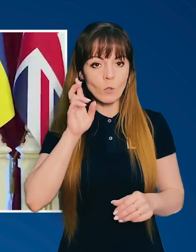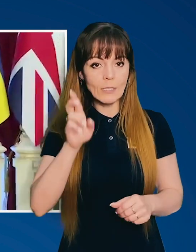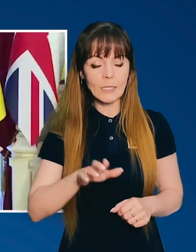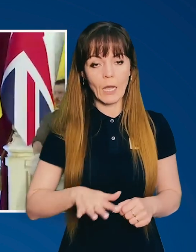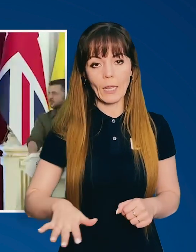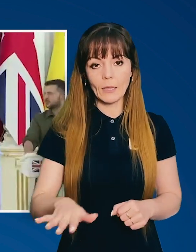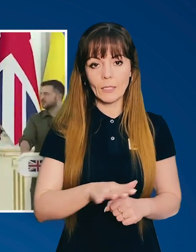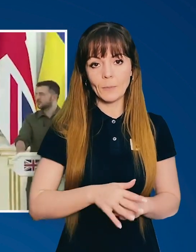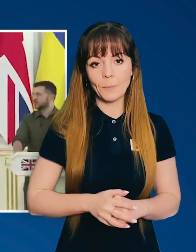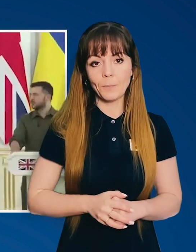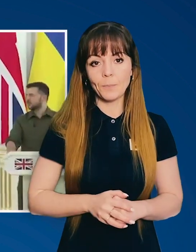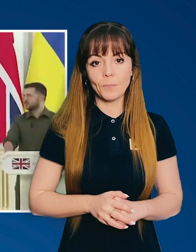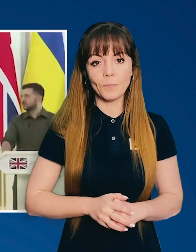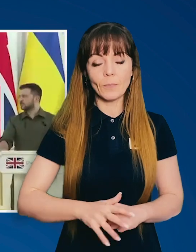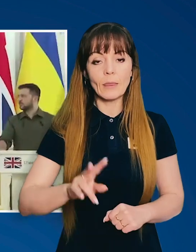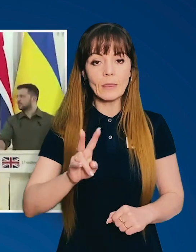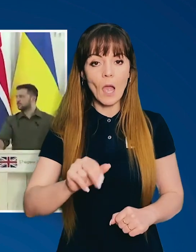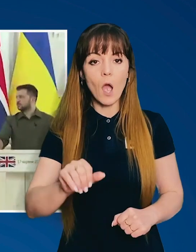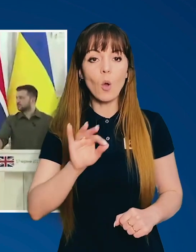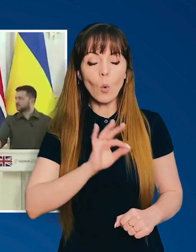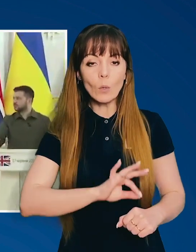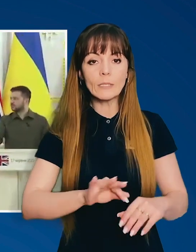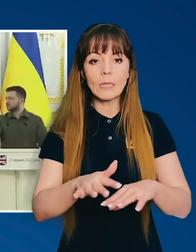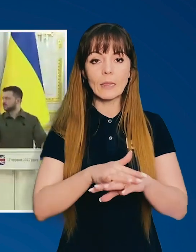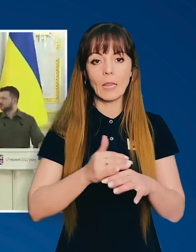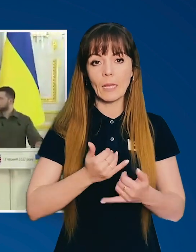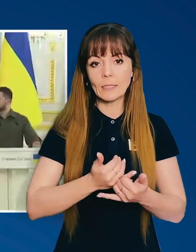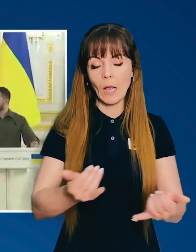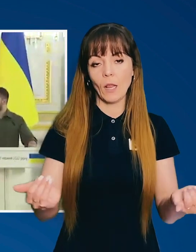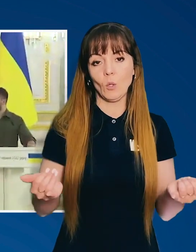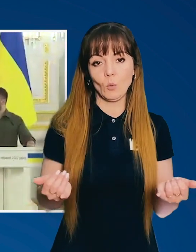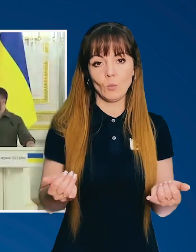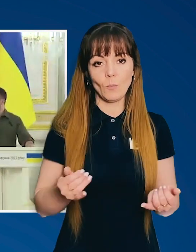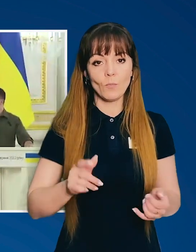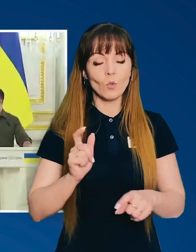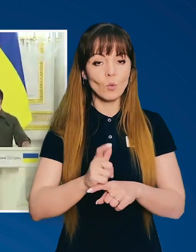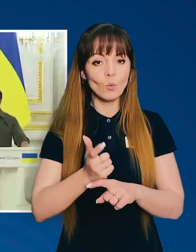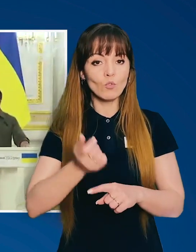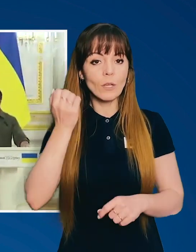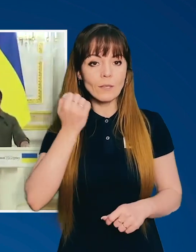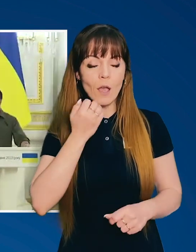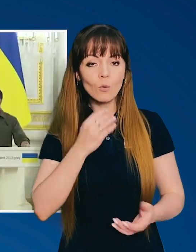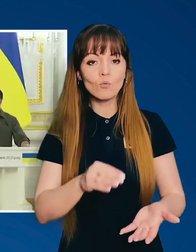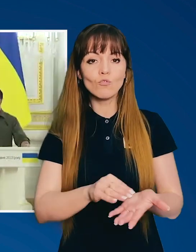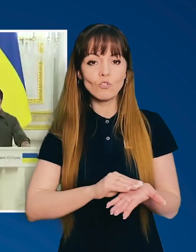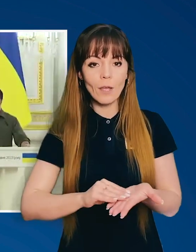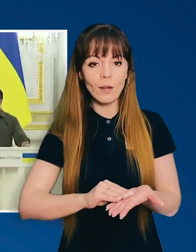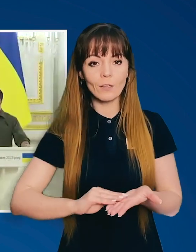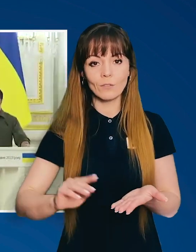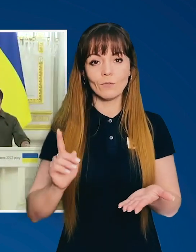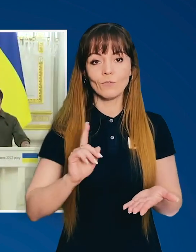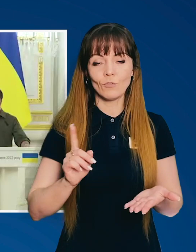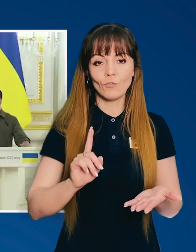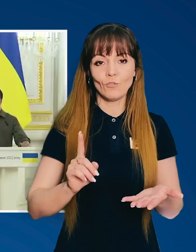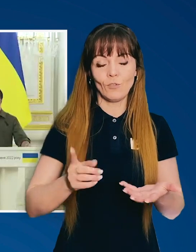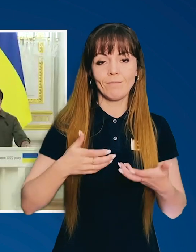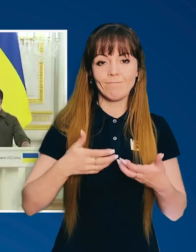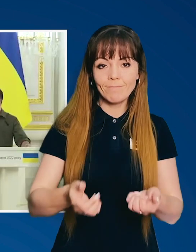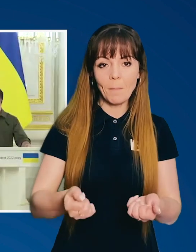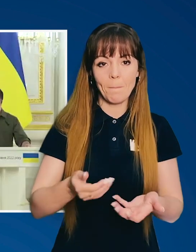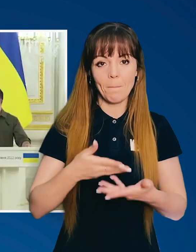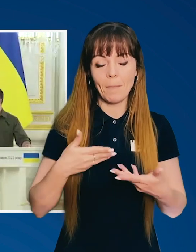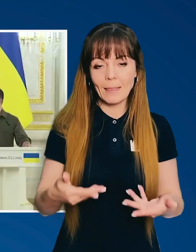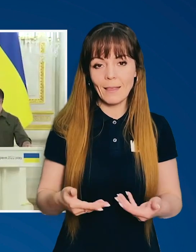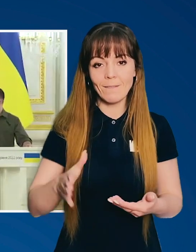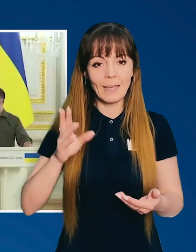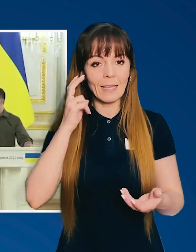вашої чудової країни на користь населенню Україні. Дуже дякую ще раз, що